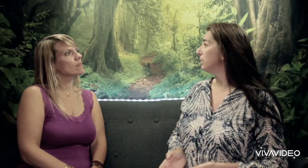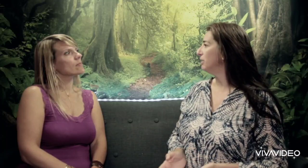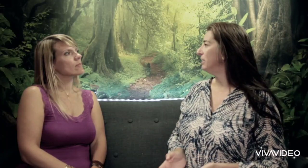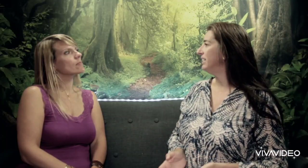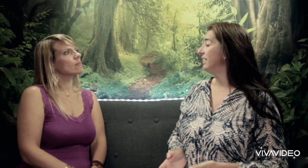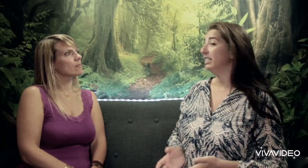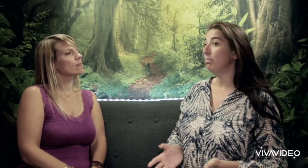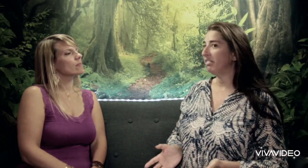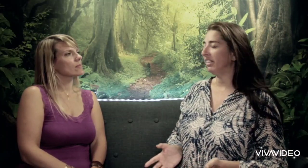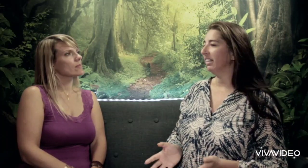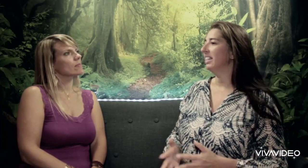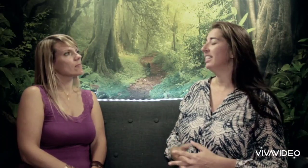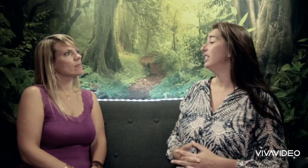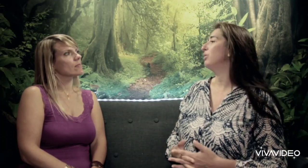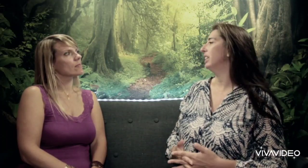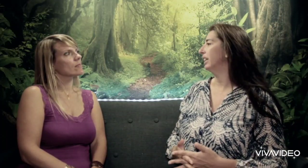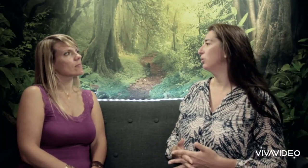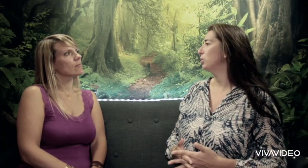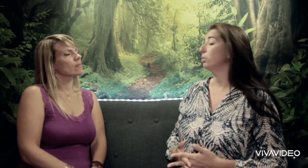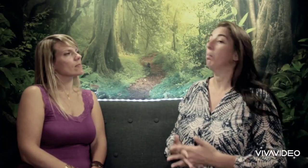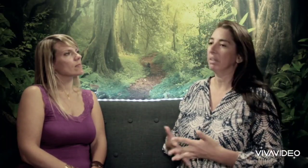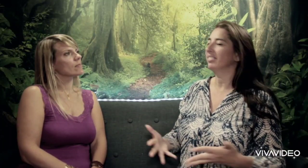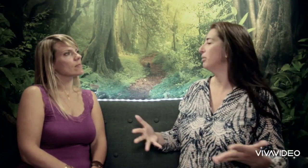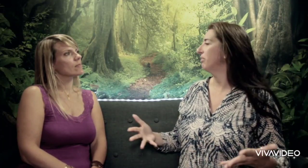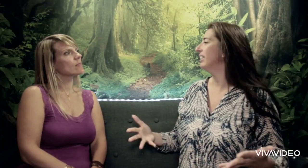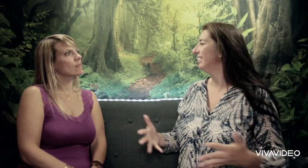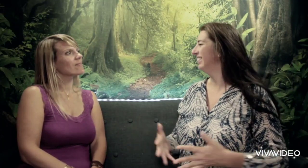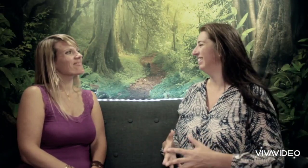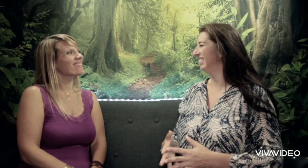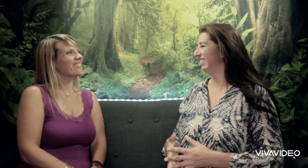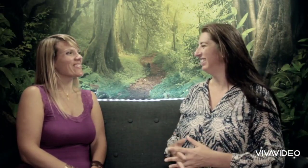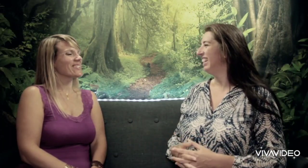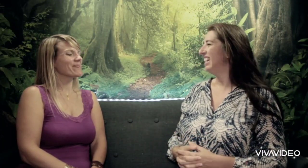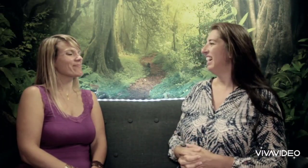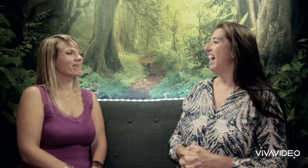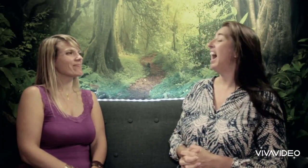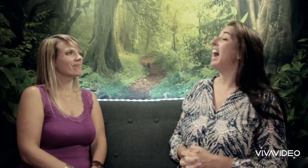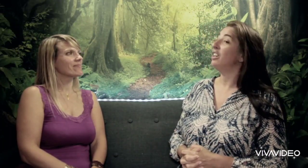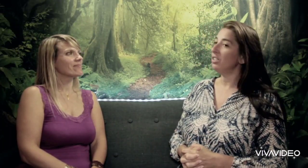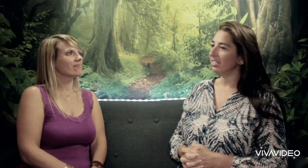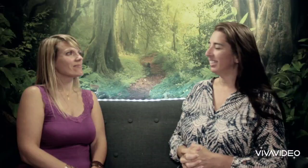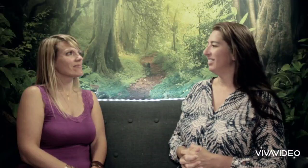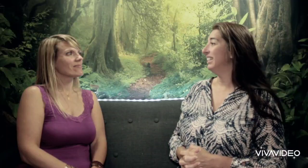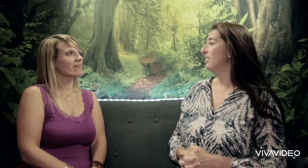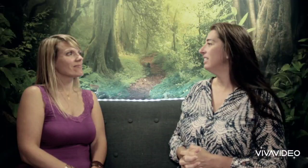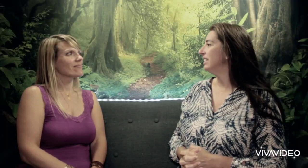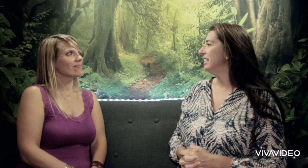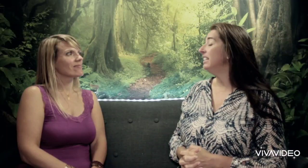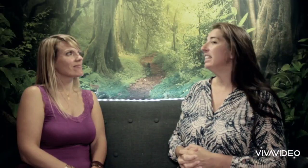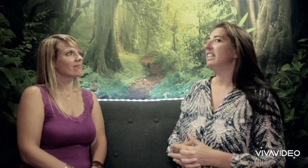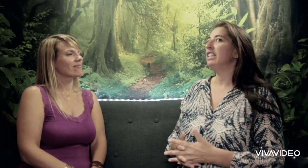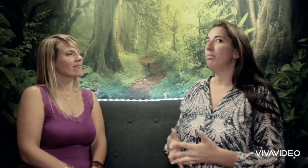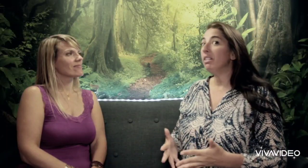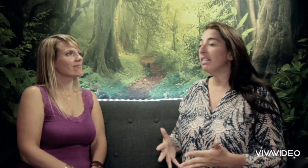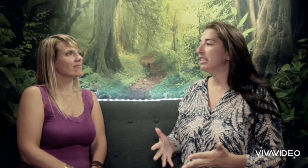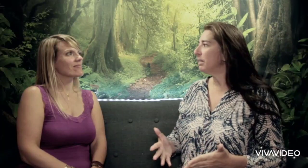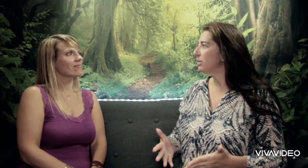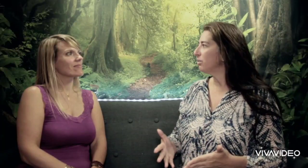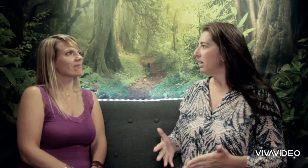possibilité, il ne pas faire. S'il veut dire quelque chose, il ne pas faire. Alors qu'avec un angle des signes, on va s'apercevoir